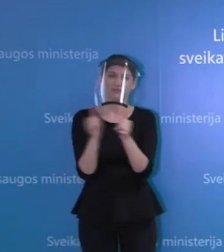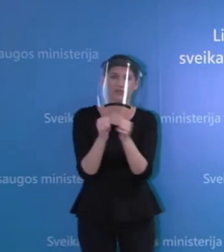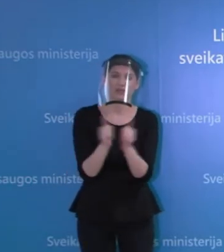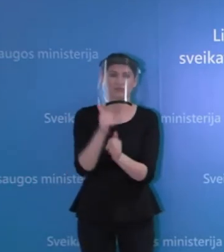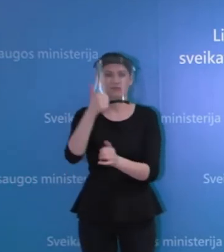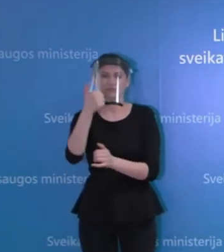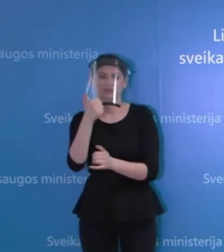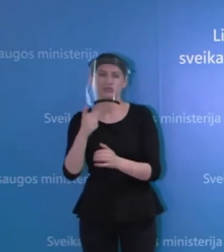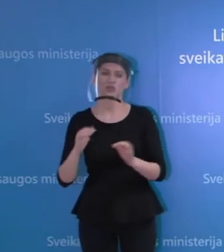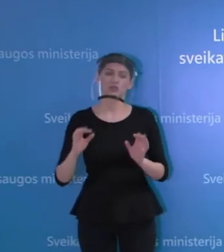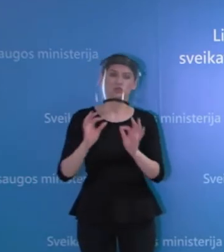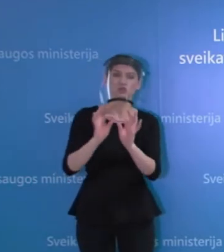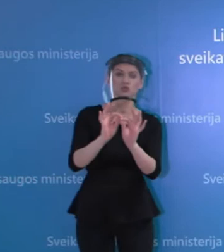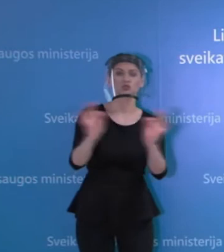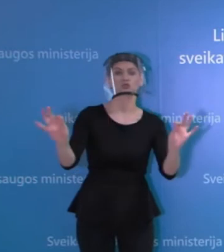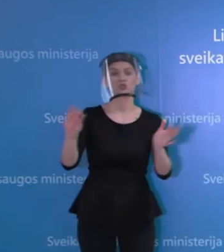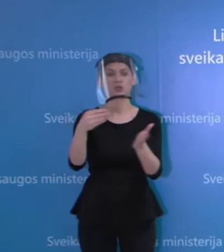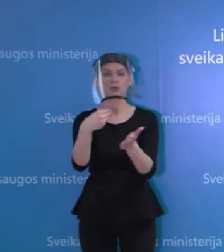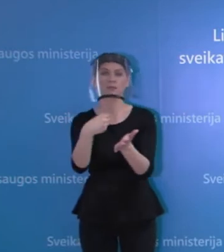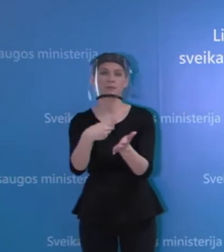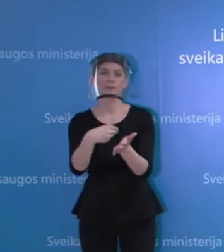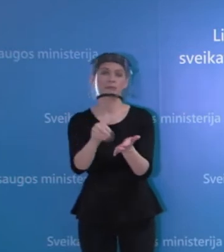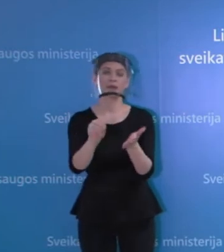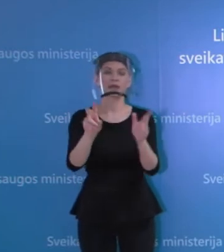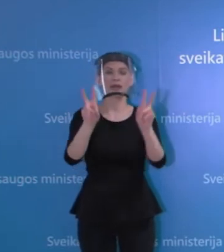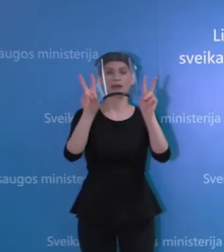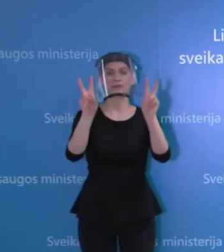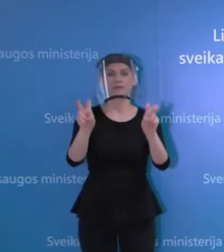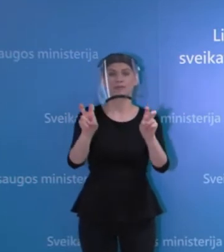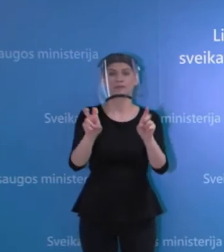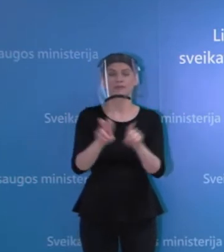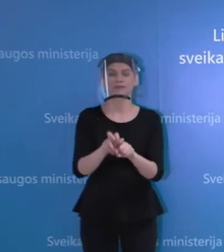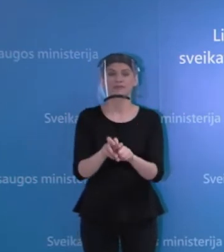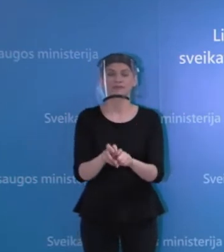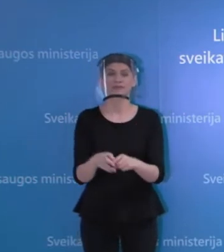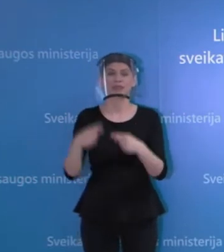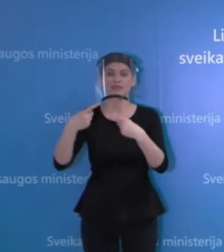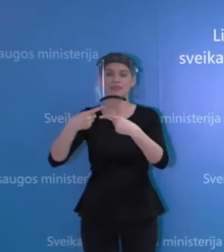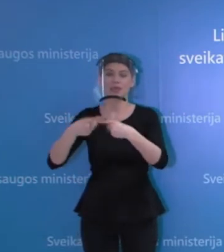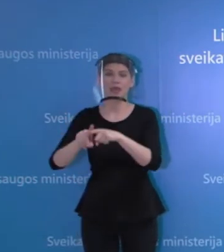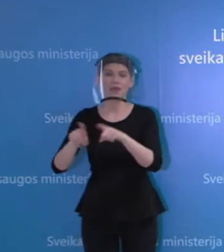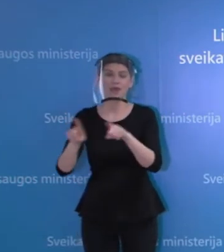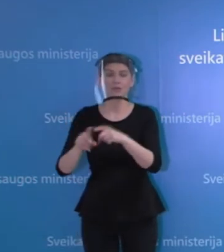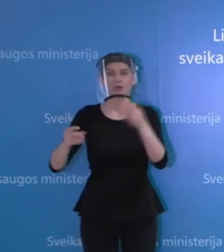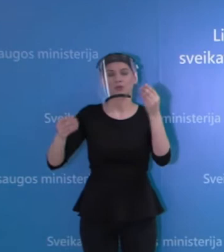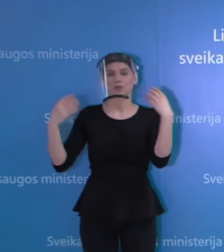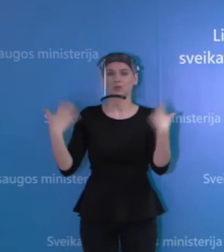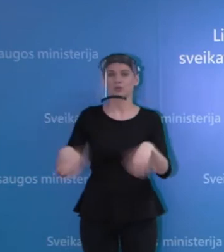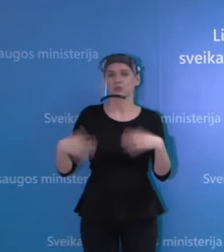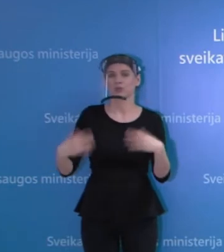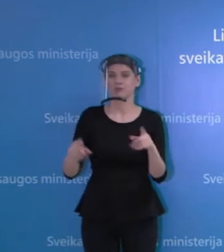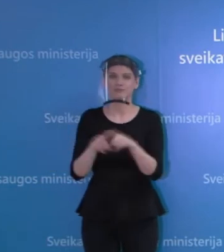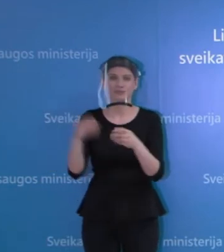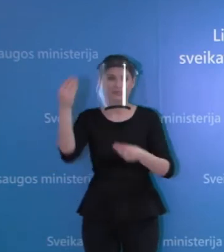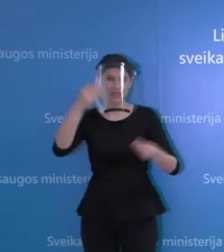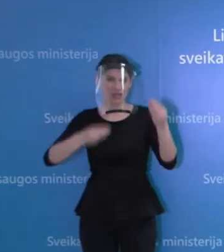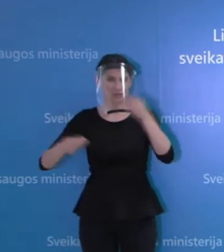siūlymais, įsigyti tam tikrą, vadinkim, kabutėse stebuklingą įrangą, kuri gali padėti